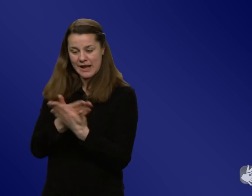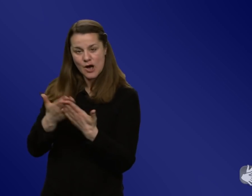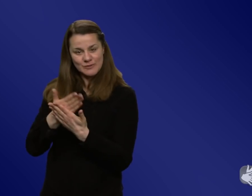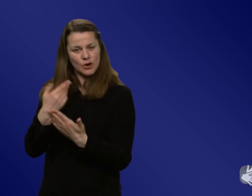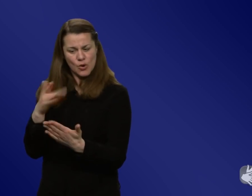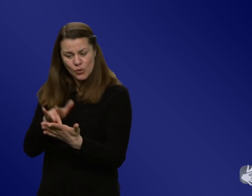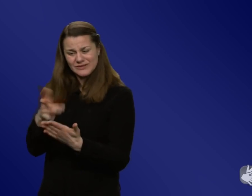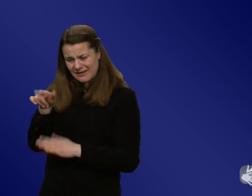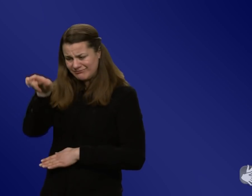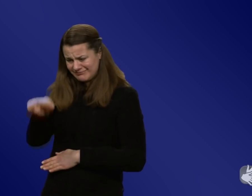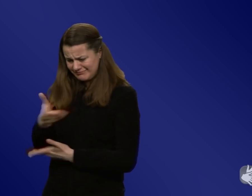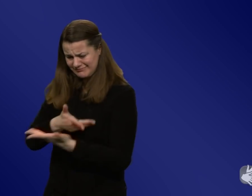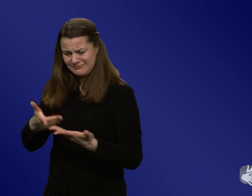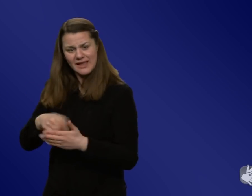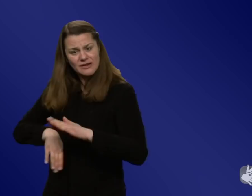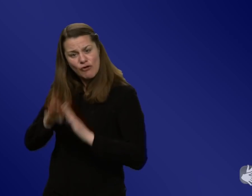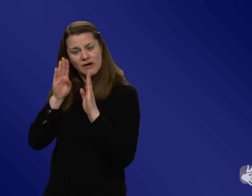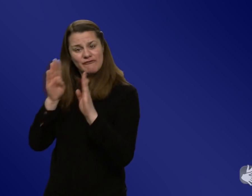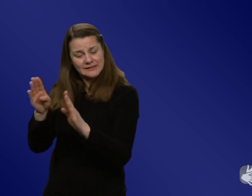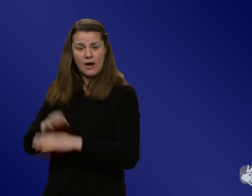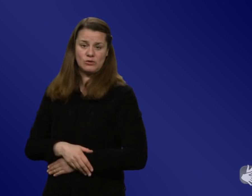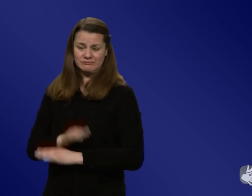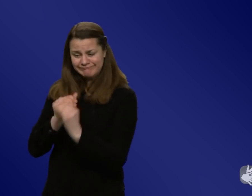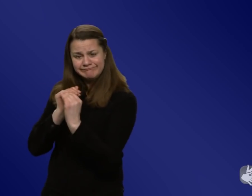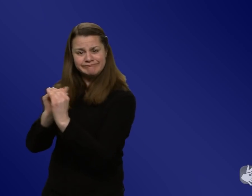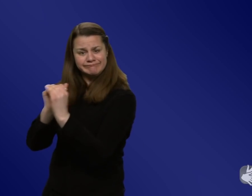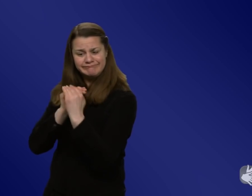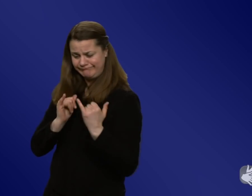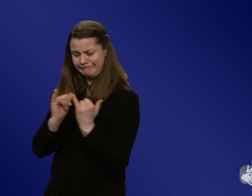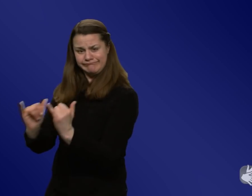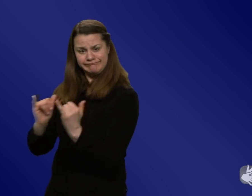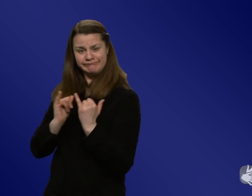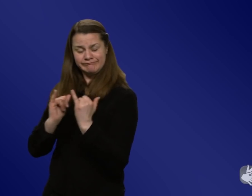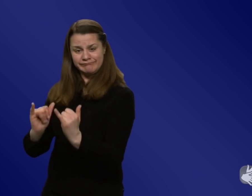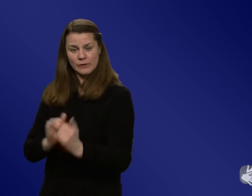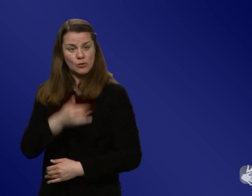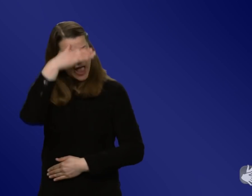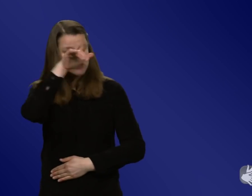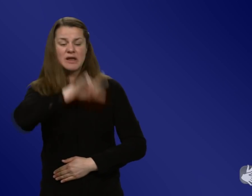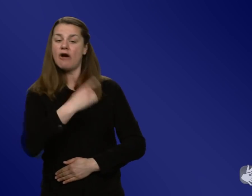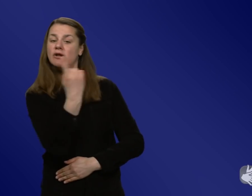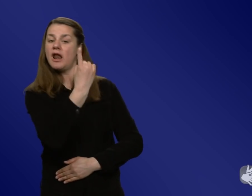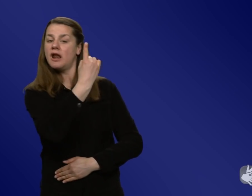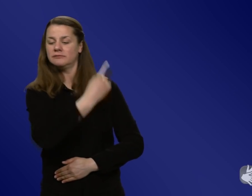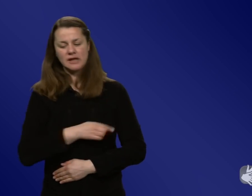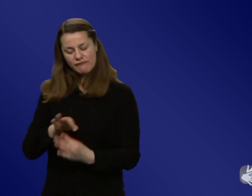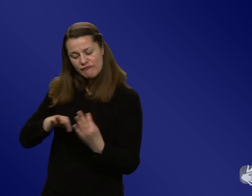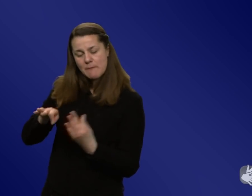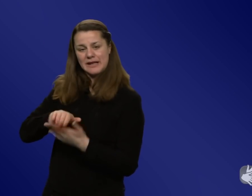zu denen ich sowieso schaue und eben überhaupt nicht nur zu den Experten, sondern viel wird auch im Familienkreis, Freundeskreis geschaut und